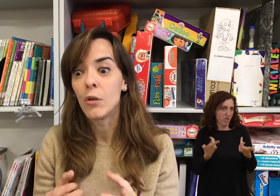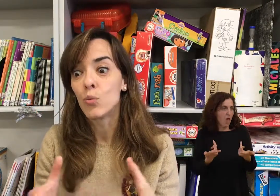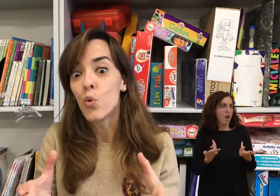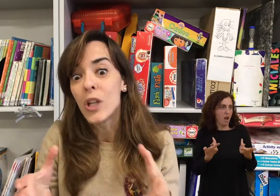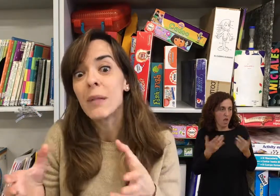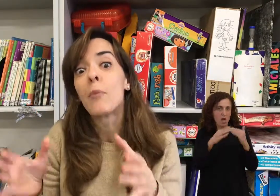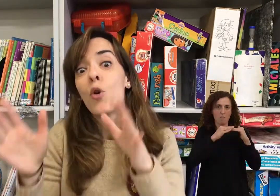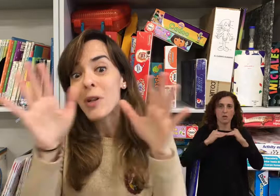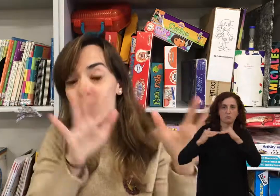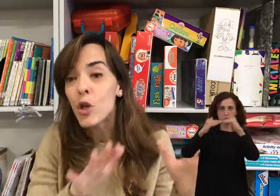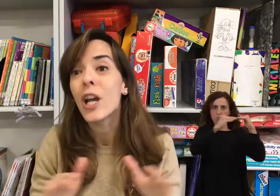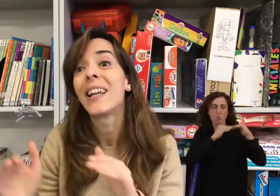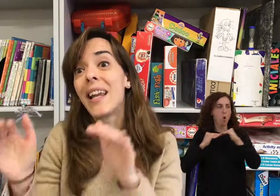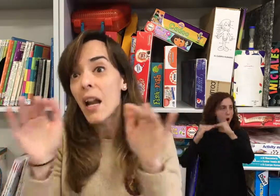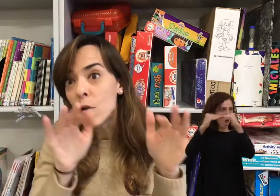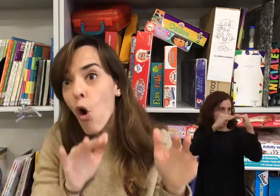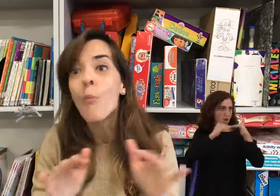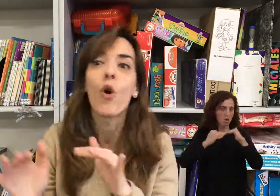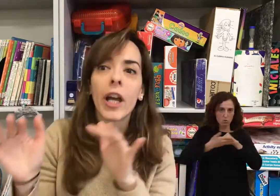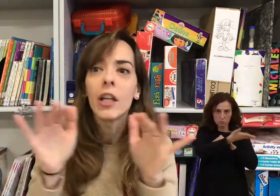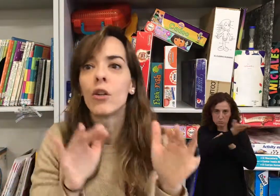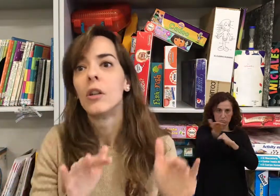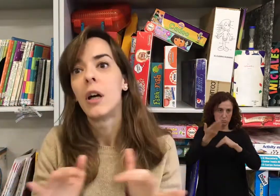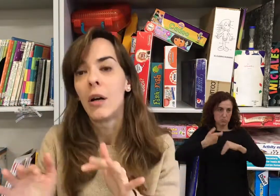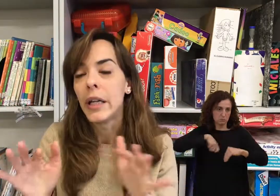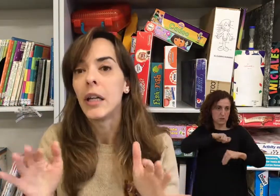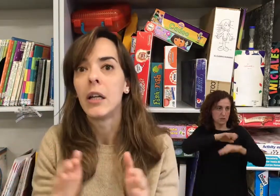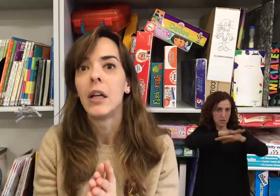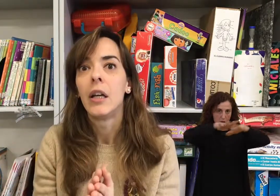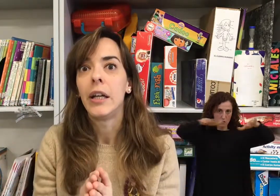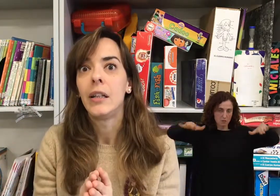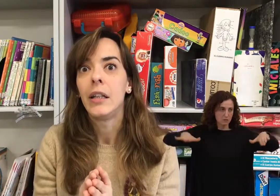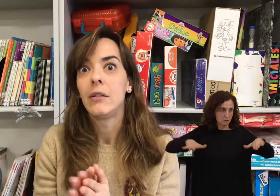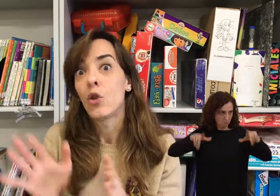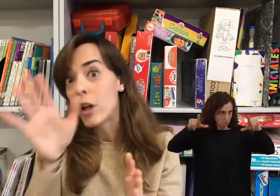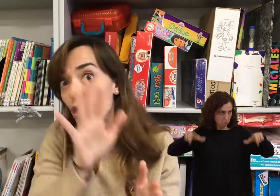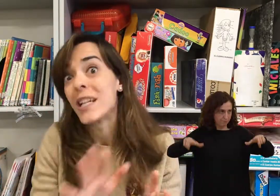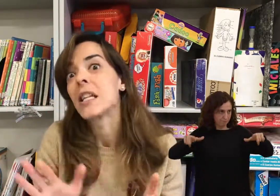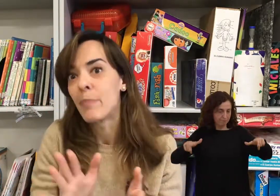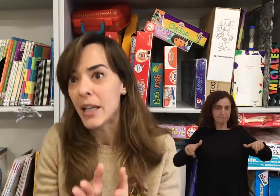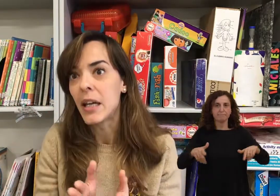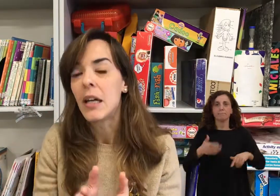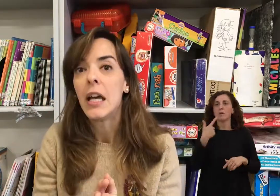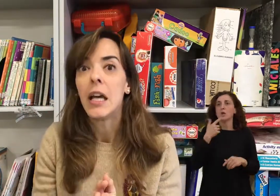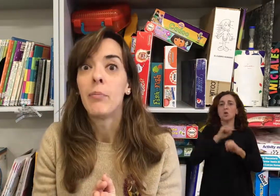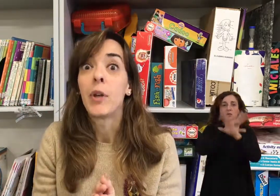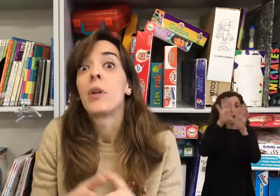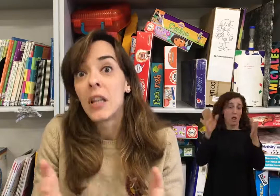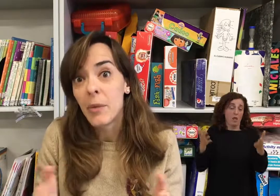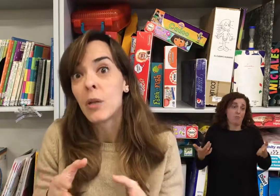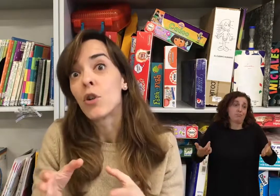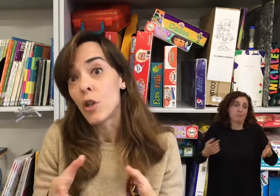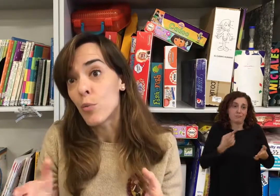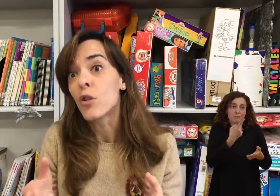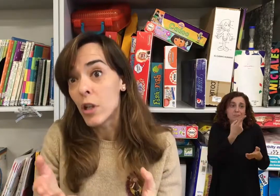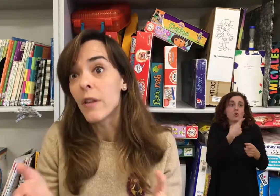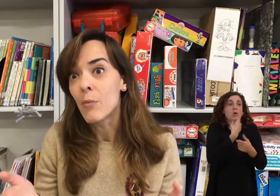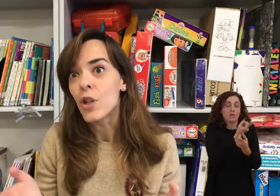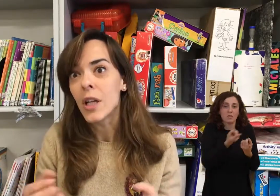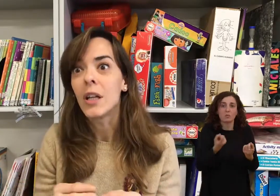un sistema un poco más o menos general, homogéneo, en todo lo que es España, pero evidentemente, bueno, después lo que decíamos aquí,